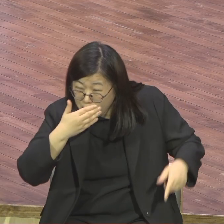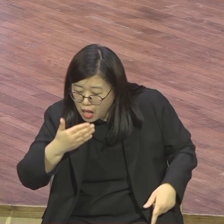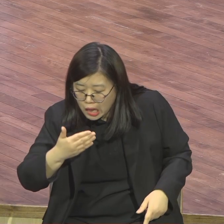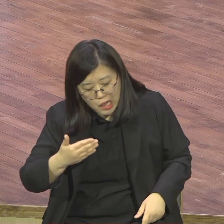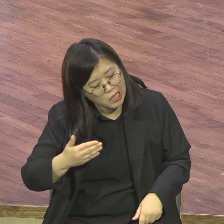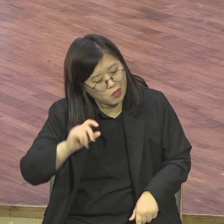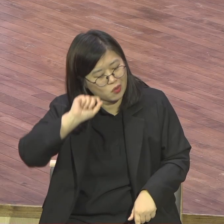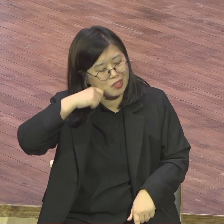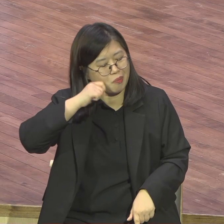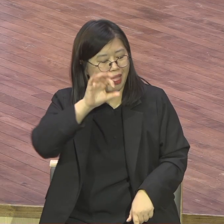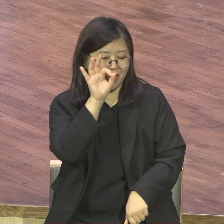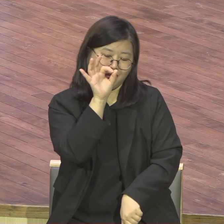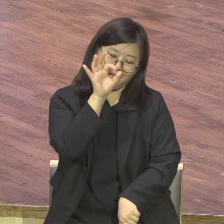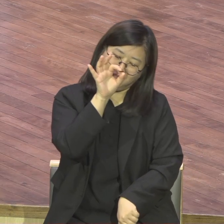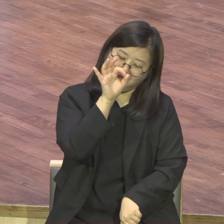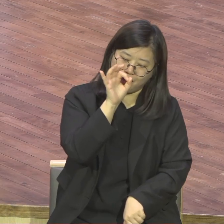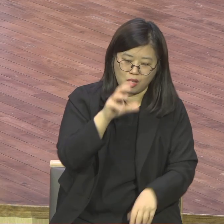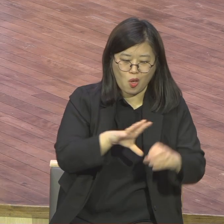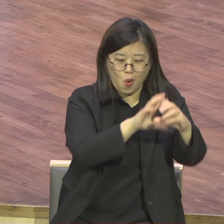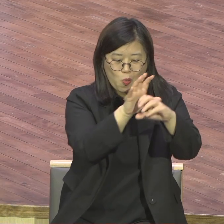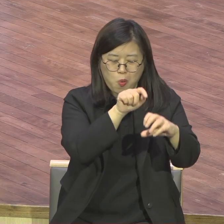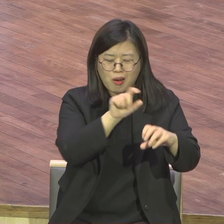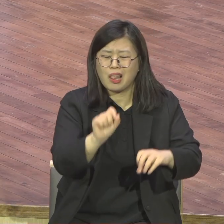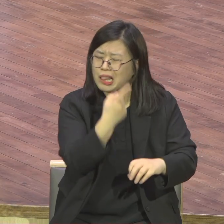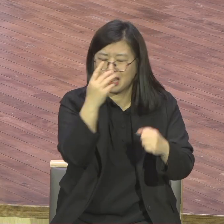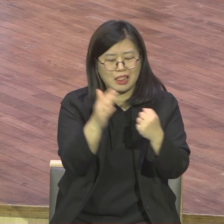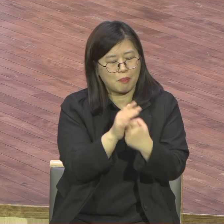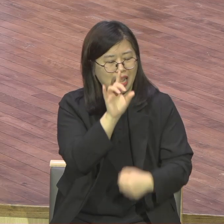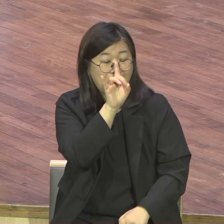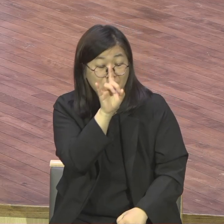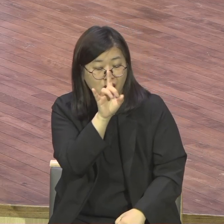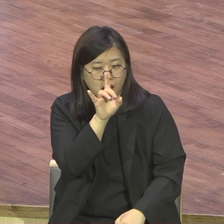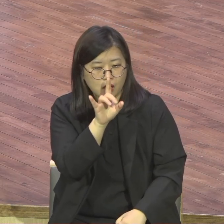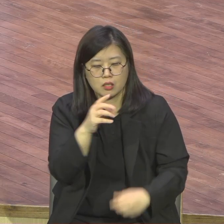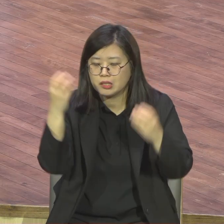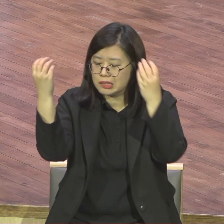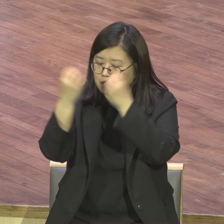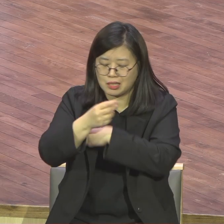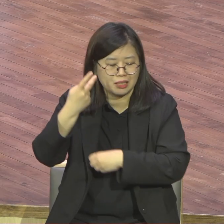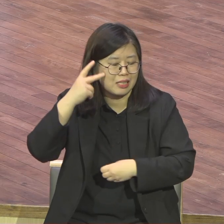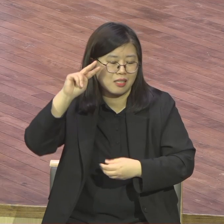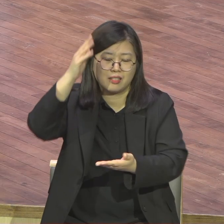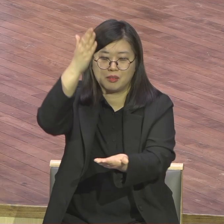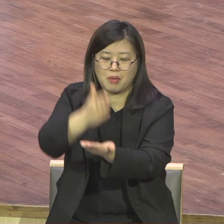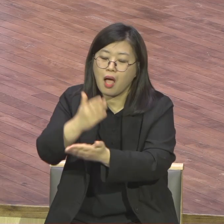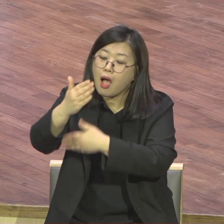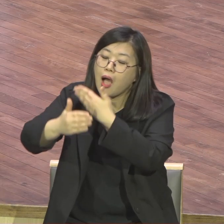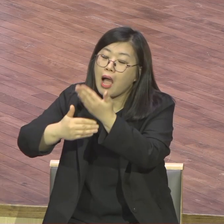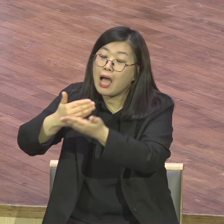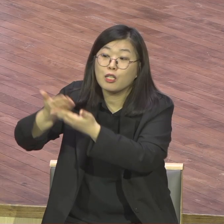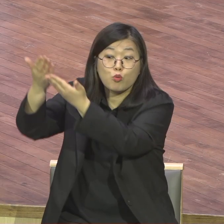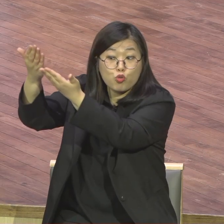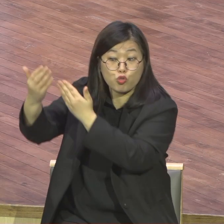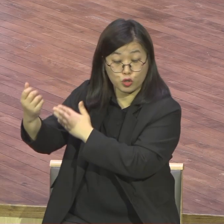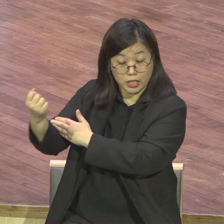얼마든지 여러분 하나님 주신 응답받을 수 있다 아멘 마태봉 25장에 보면